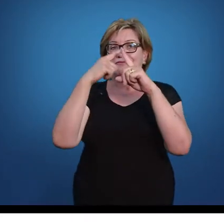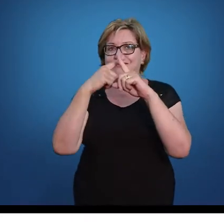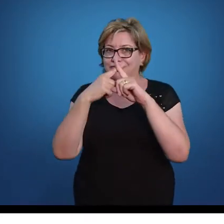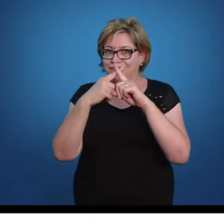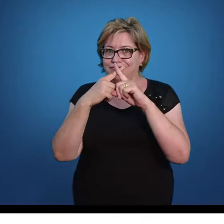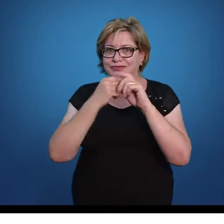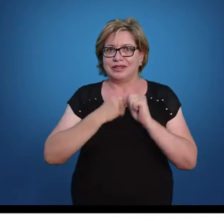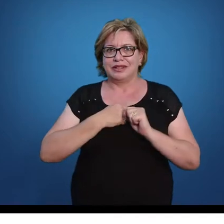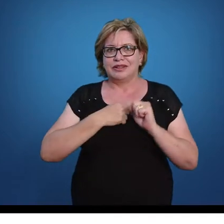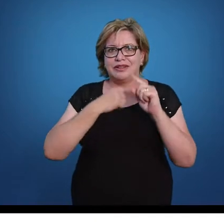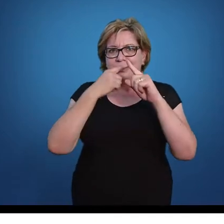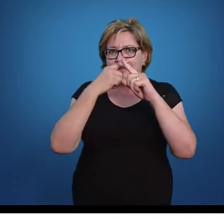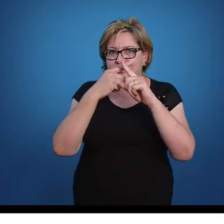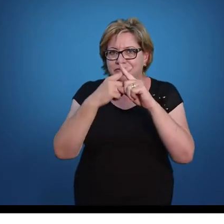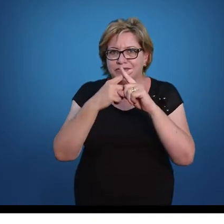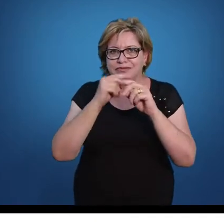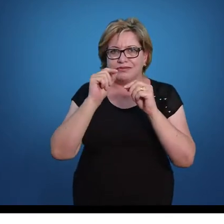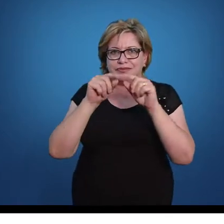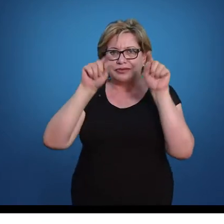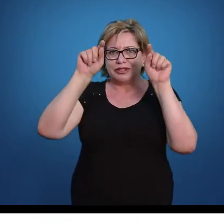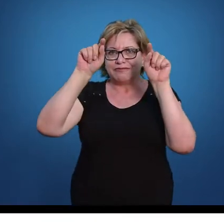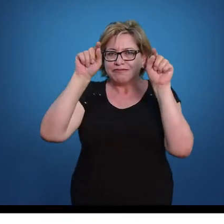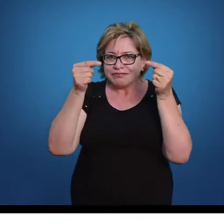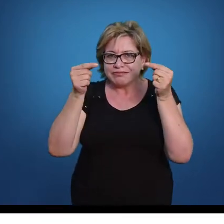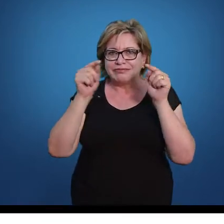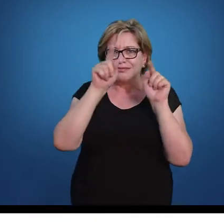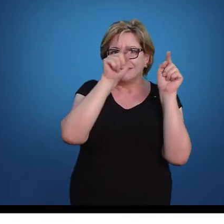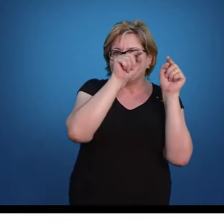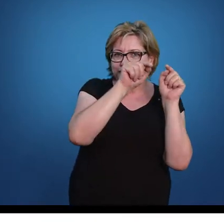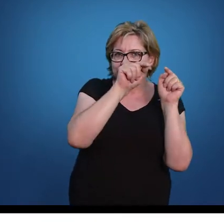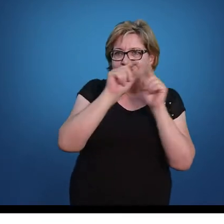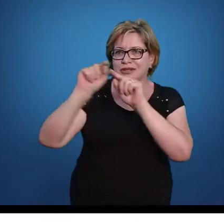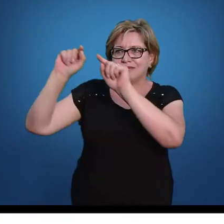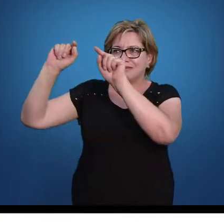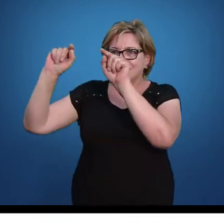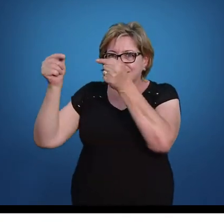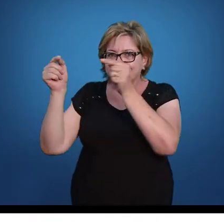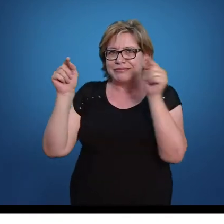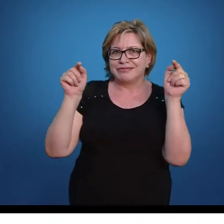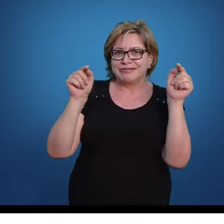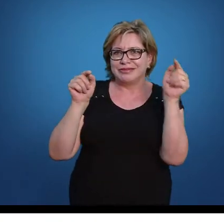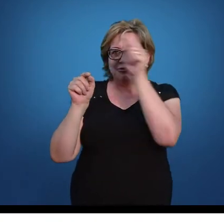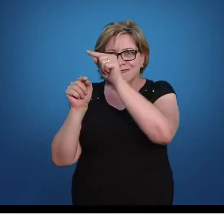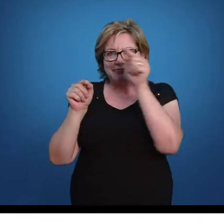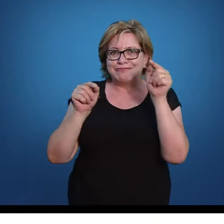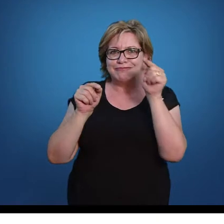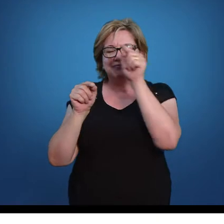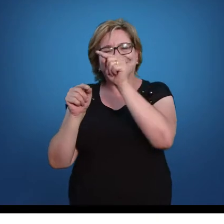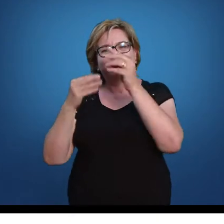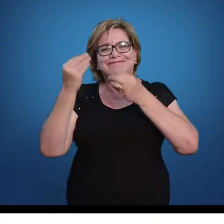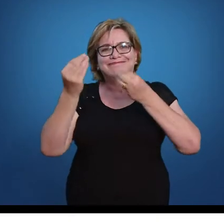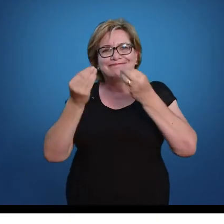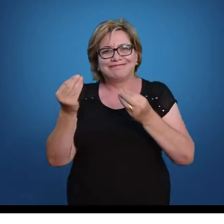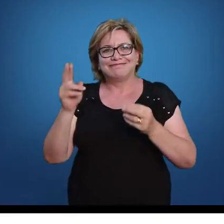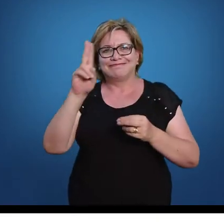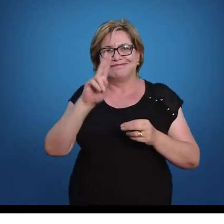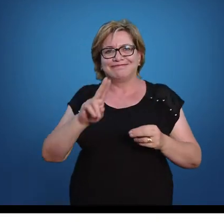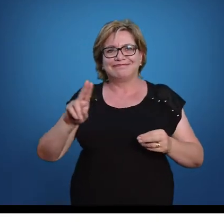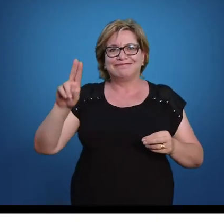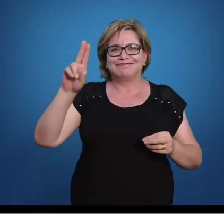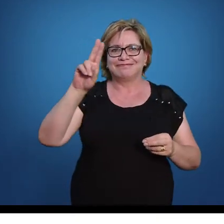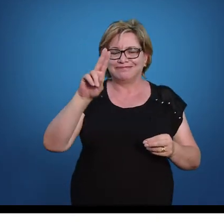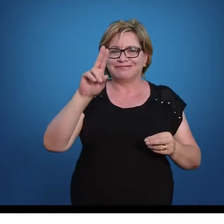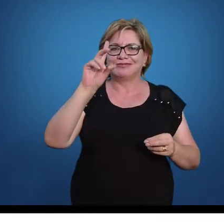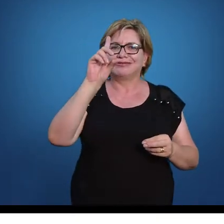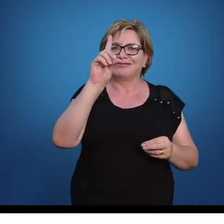Então eu vou multiplicar o que está dentro do primeiro parênteses com o que está dentro do segundo. E aqui a gente aplica uma propriedade que